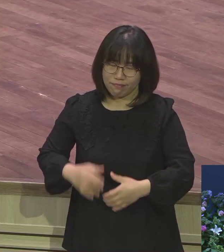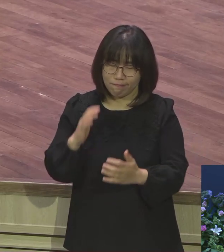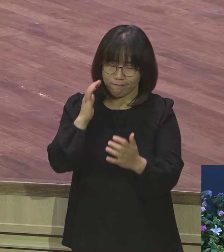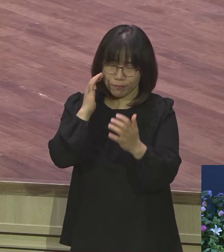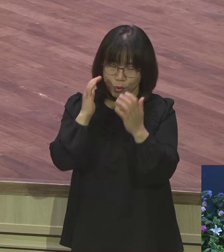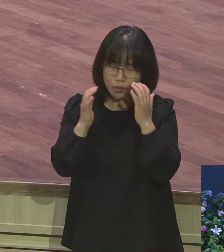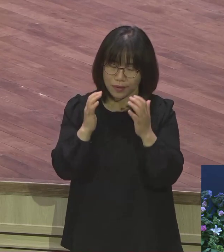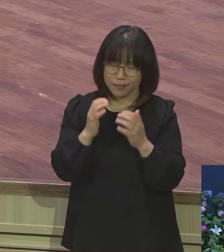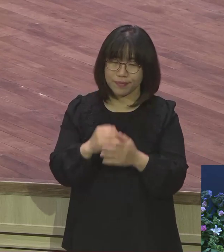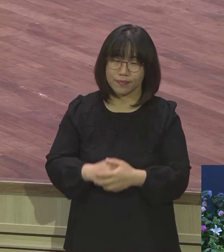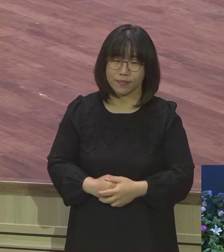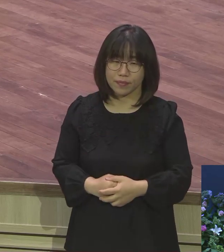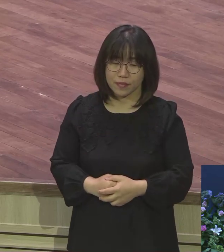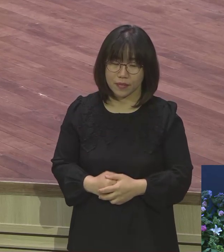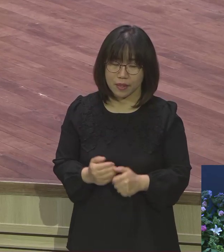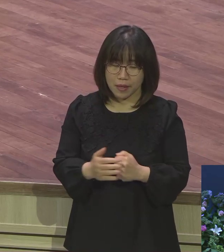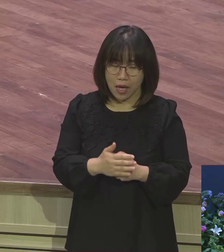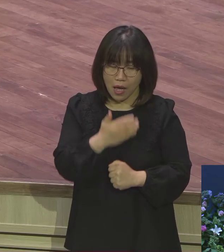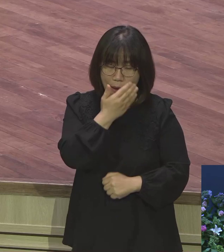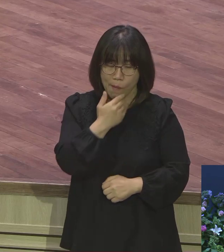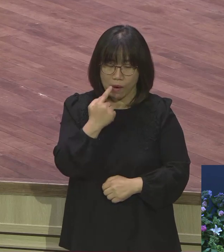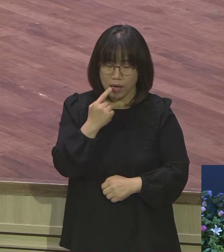한 걸음도 나가지 못해. 입도 못 벌려.